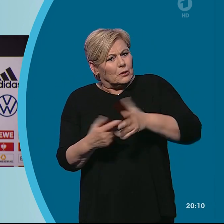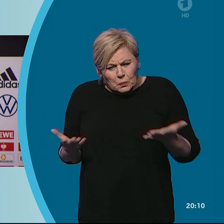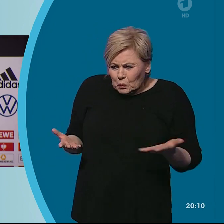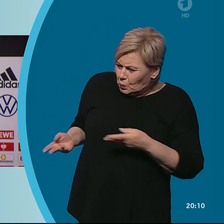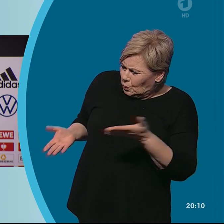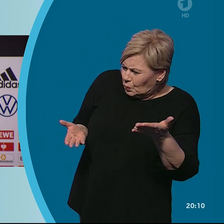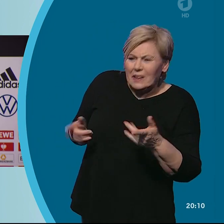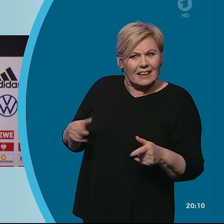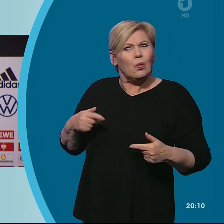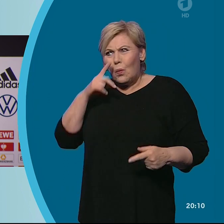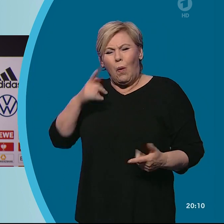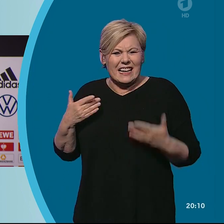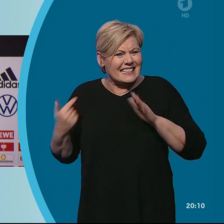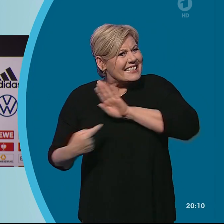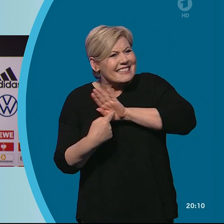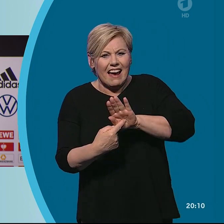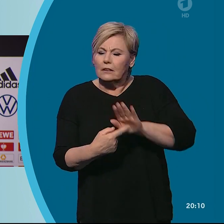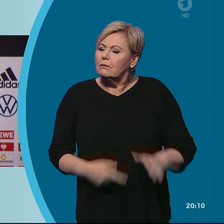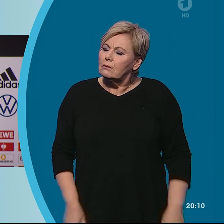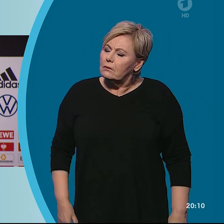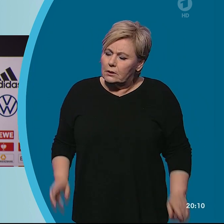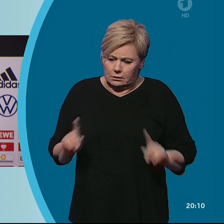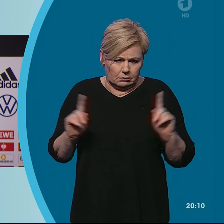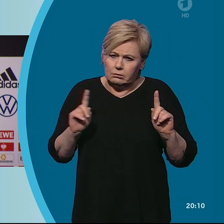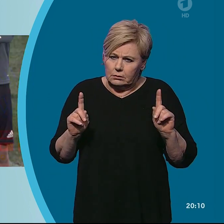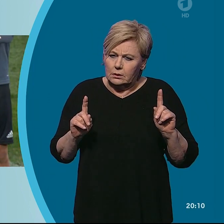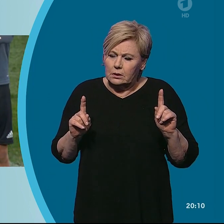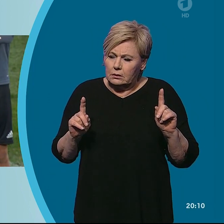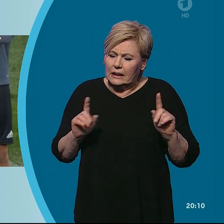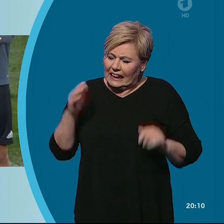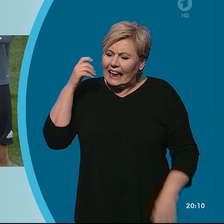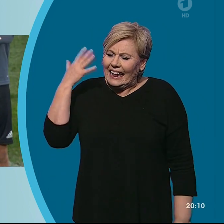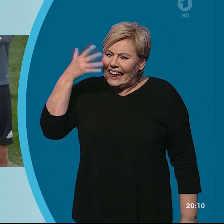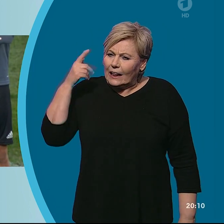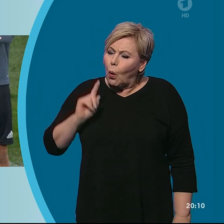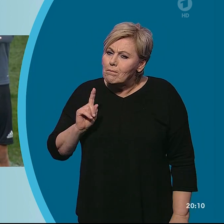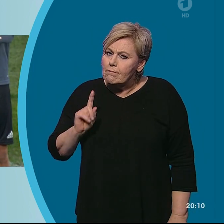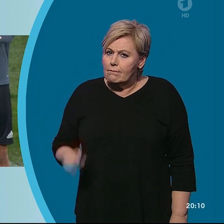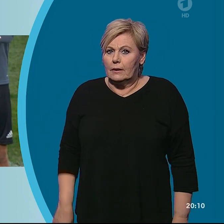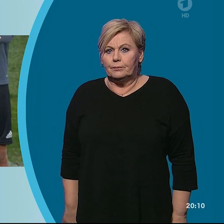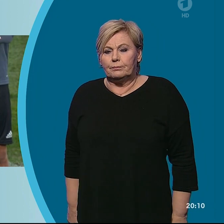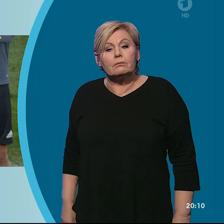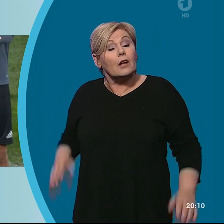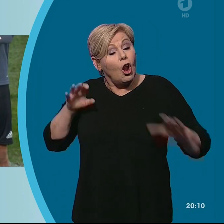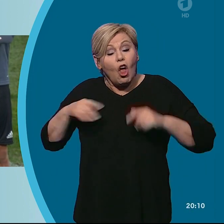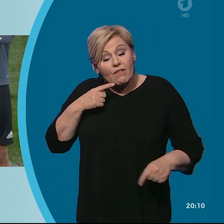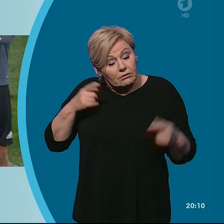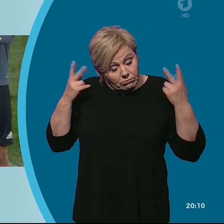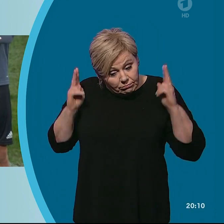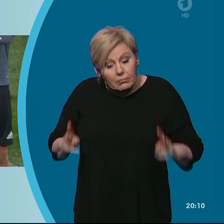dann der irrt dann wirklich auch gewaltig. Personell hat Löw bekräftigt, die Abwehr morgen nicht